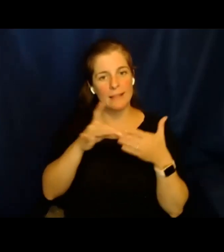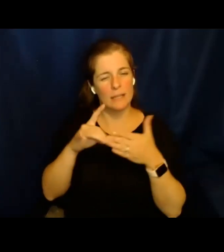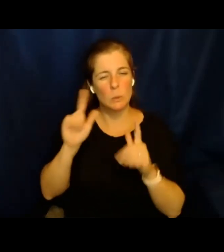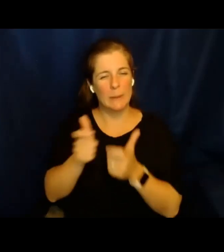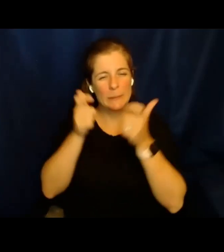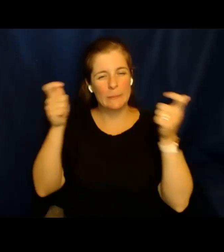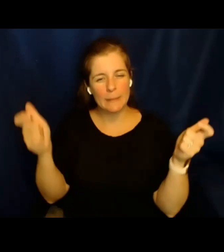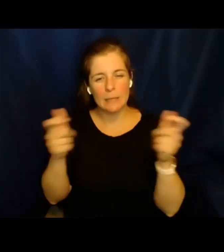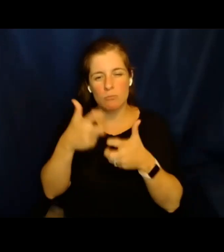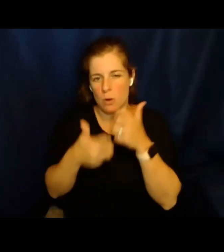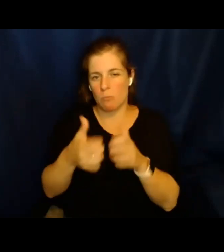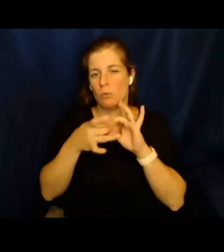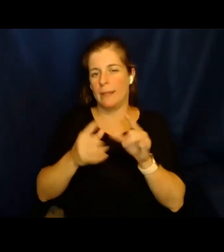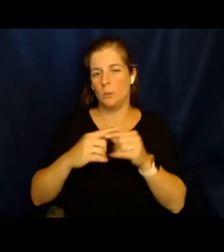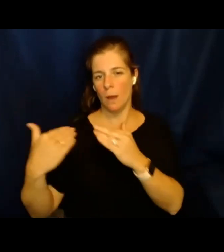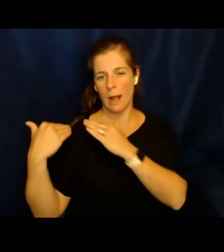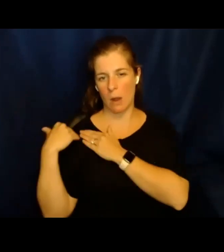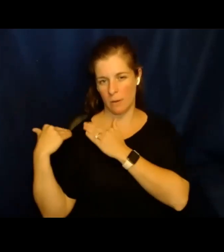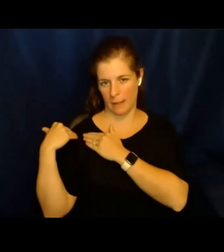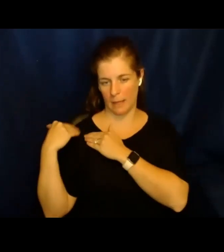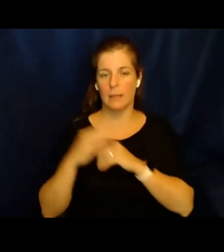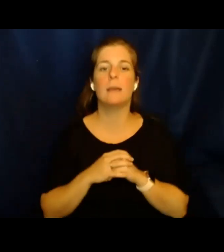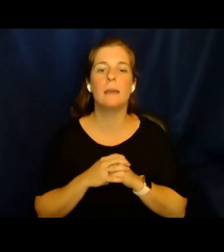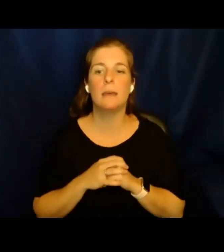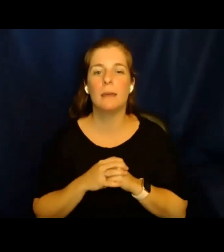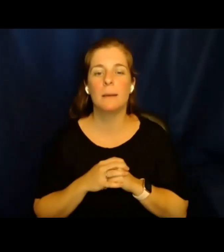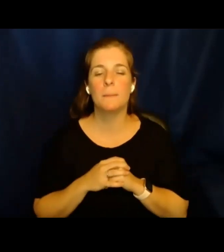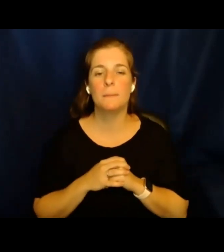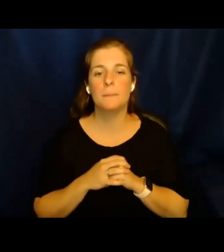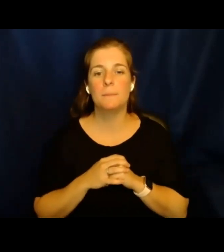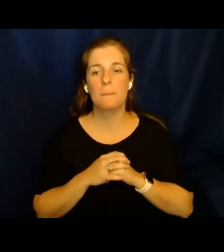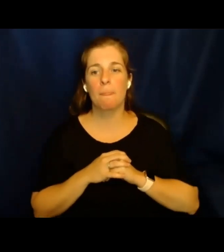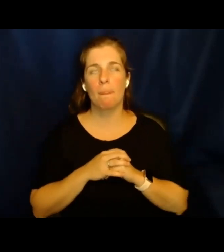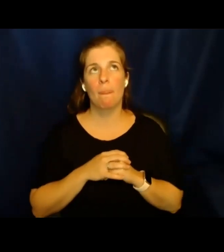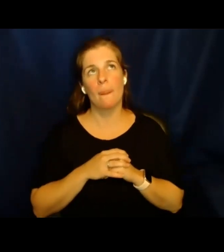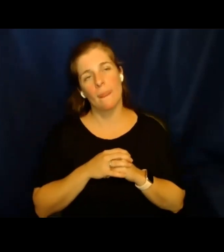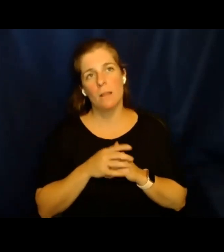a un gran, problema de rendición de cuentas.